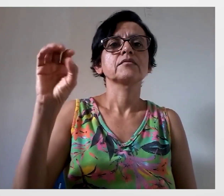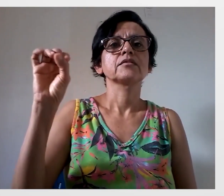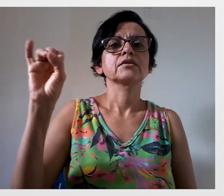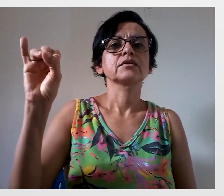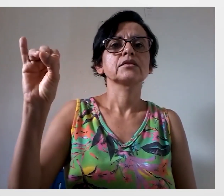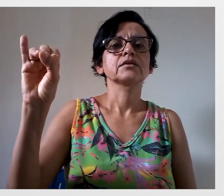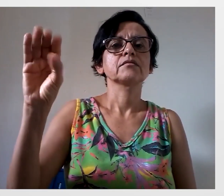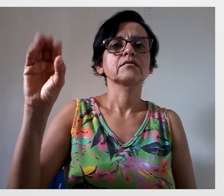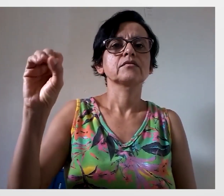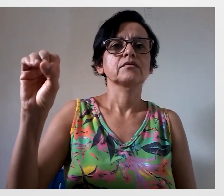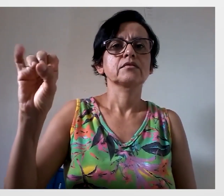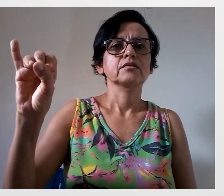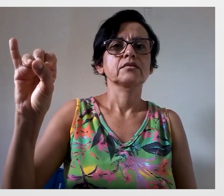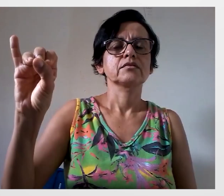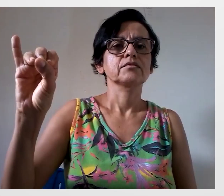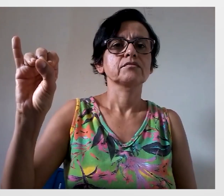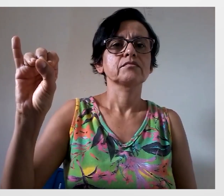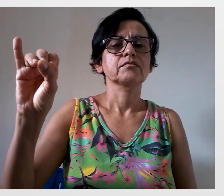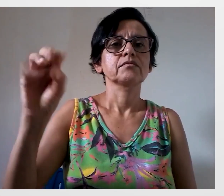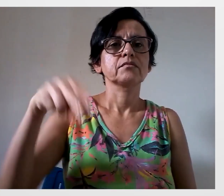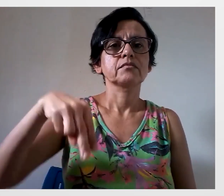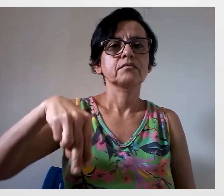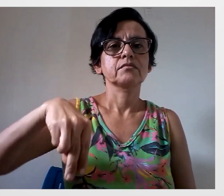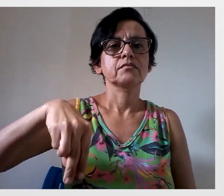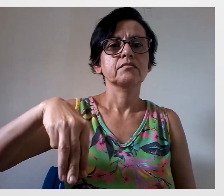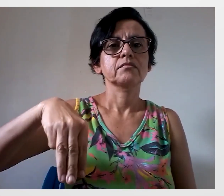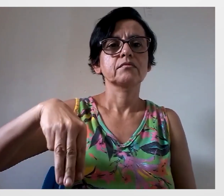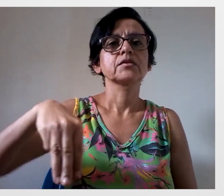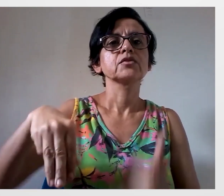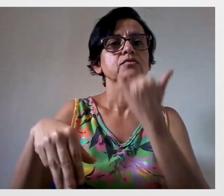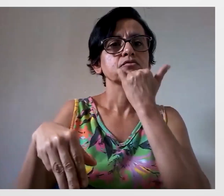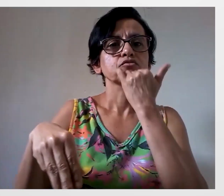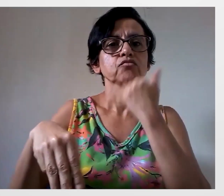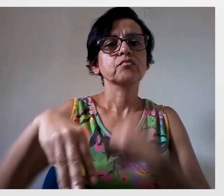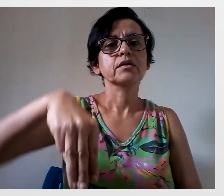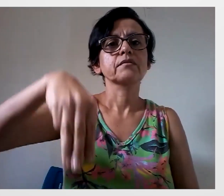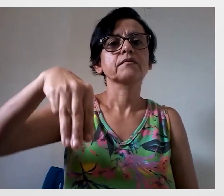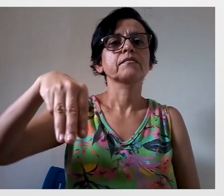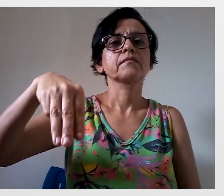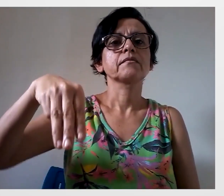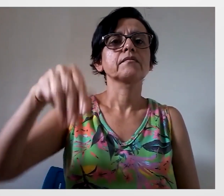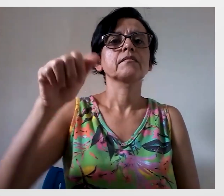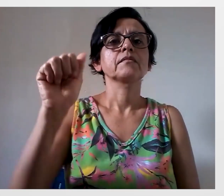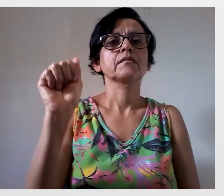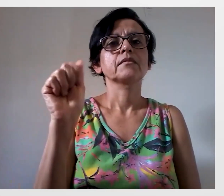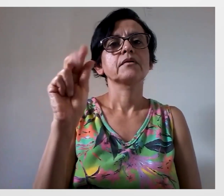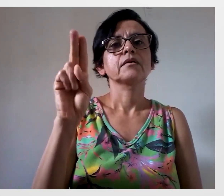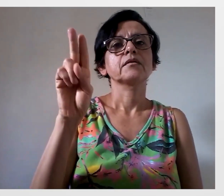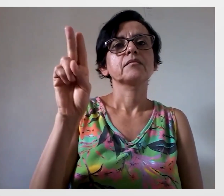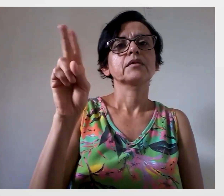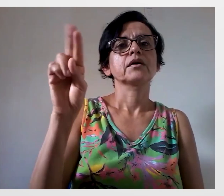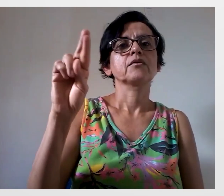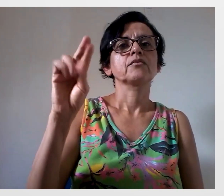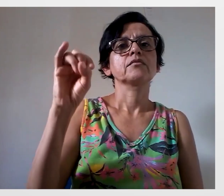apoiaram. Também o professor Maurício, que é surdo. Me desculpe, vou soletrar o nome dele novamente,